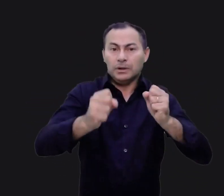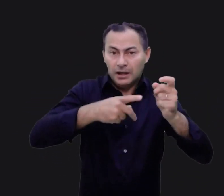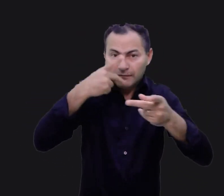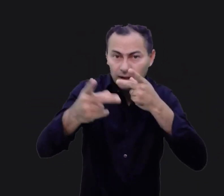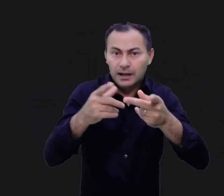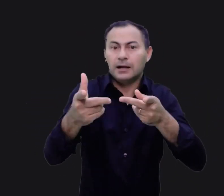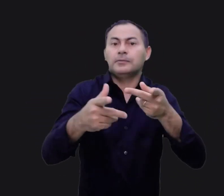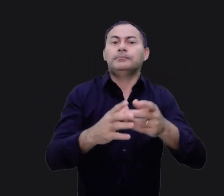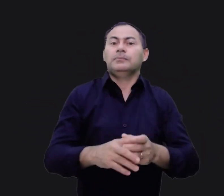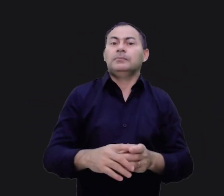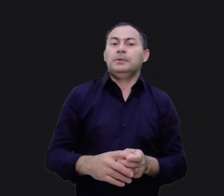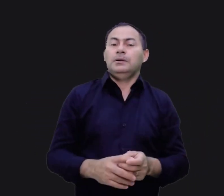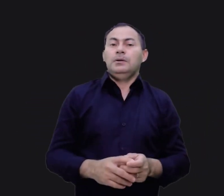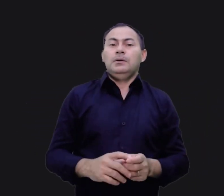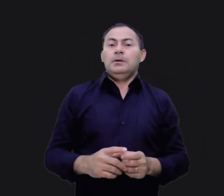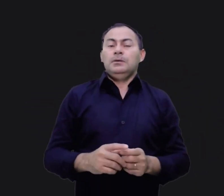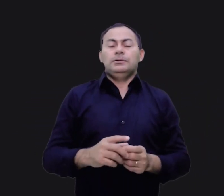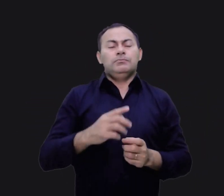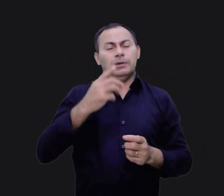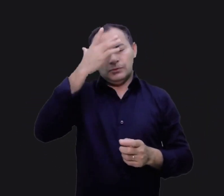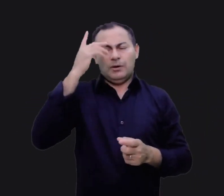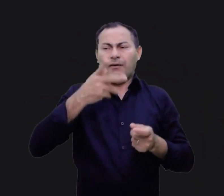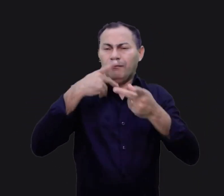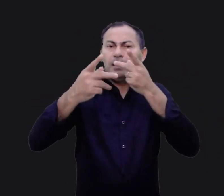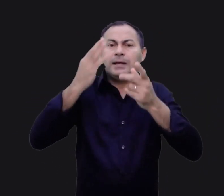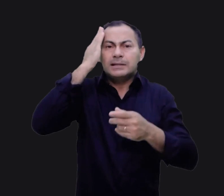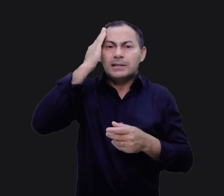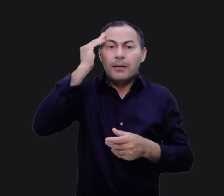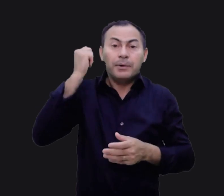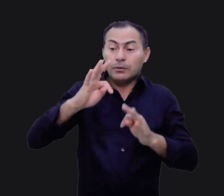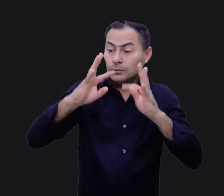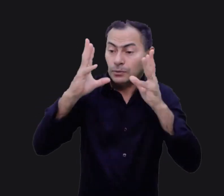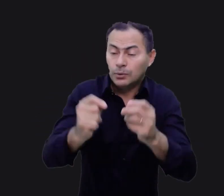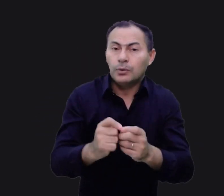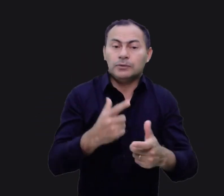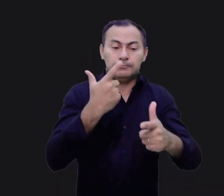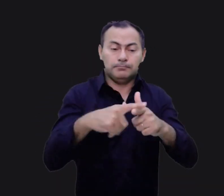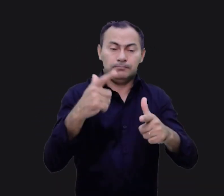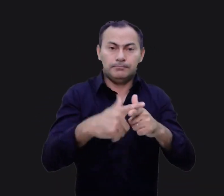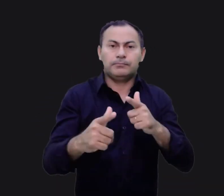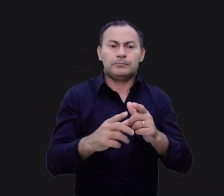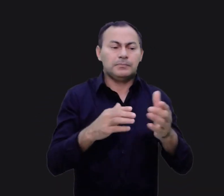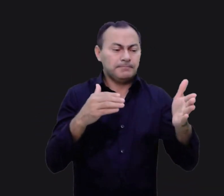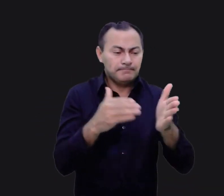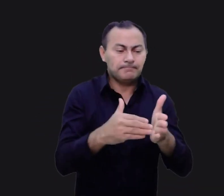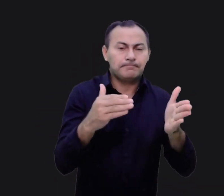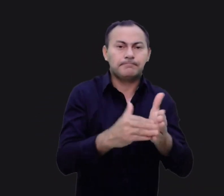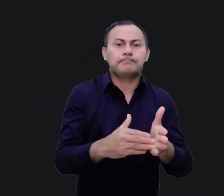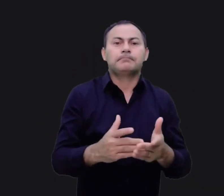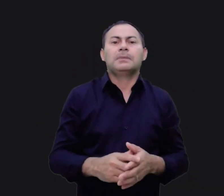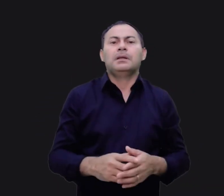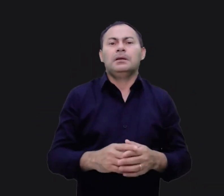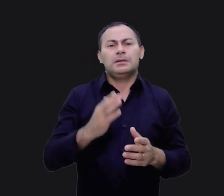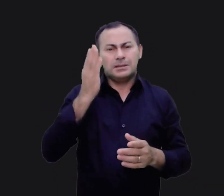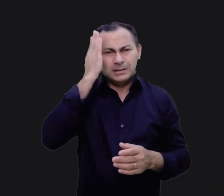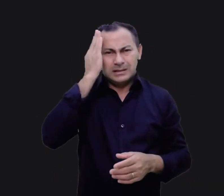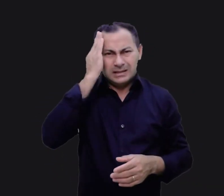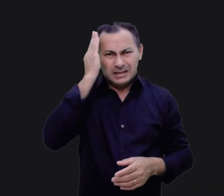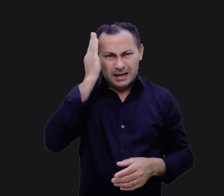que podemos chamar de gigantologia. Eles sabiam tudo sobre os problemas e obstáculos. Sabe, geralmente,